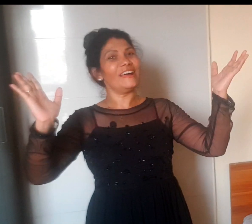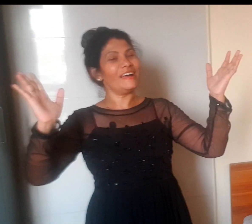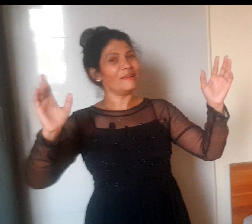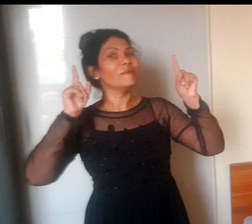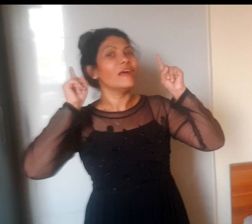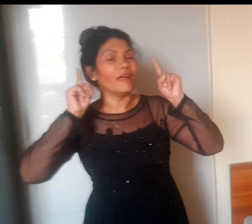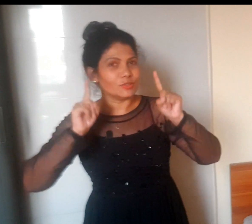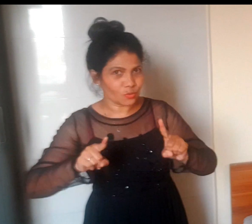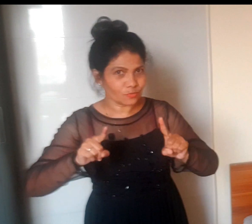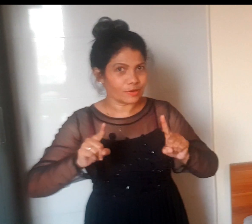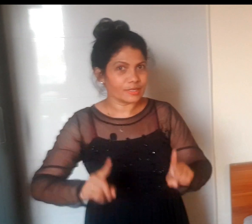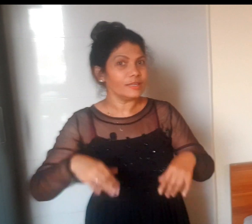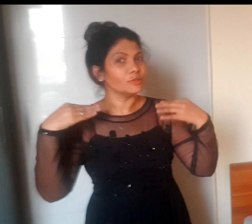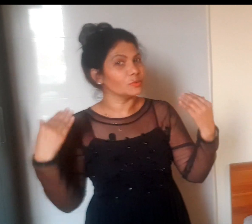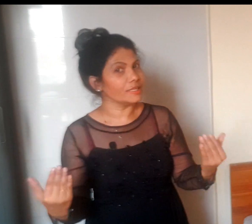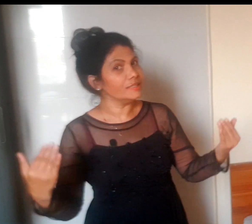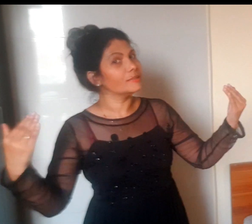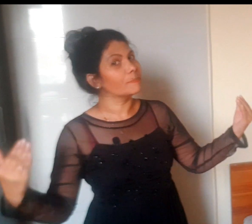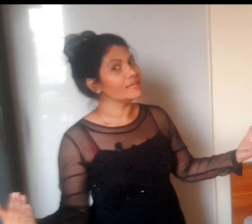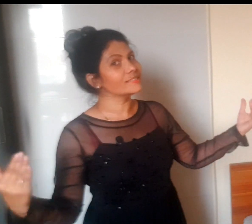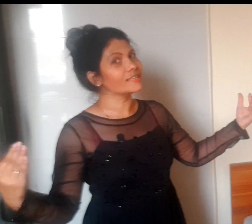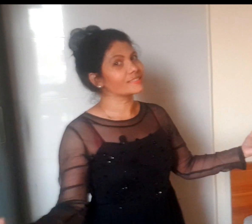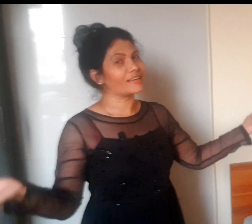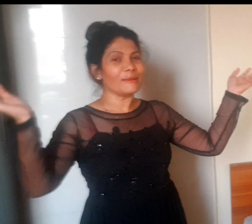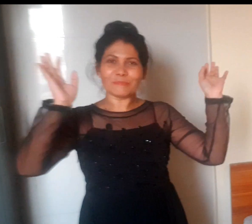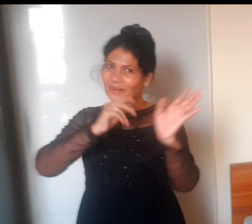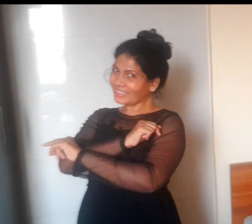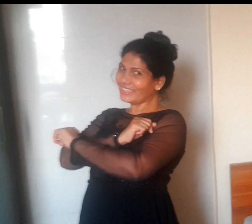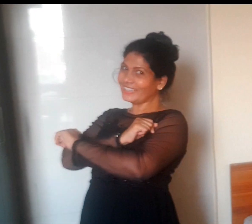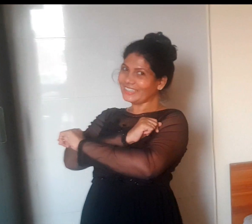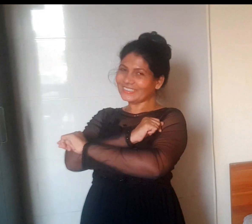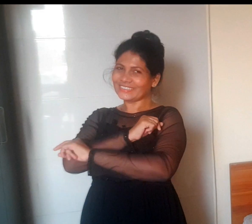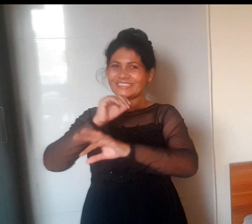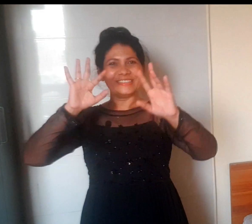next time And don't forget to click the plus subscribe button